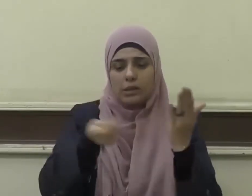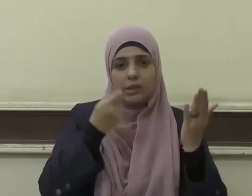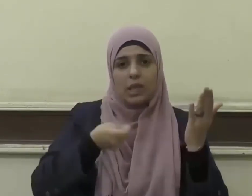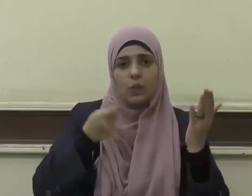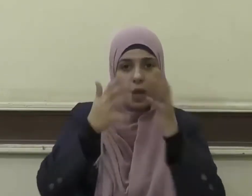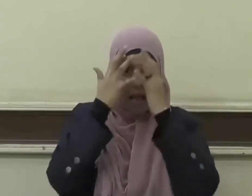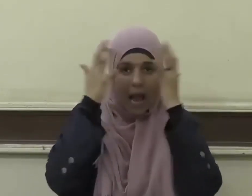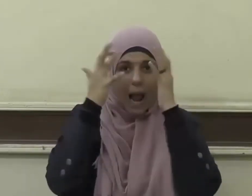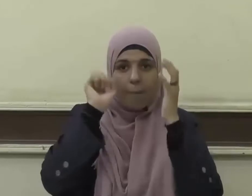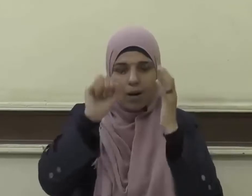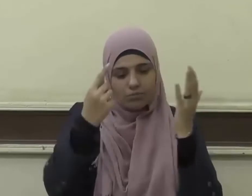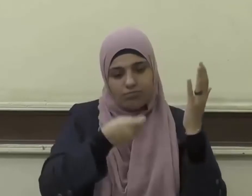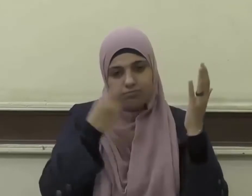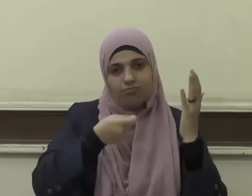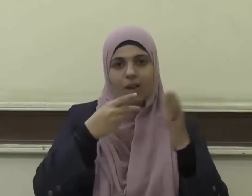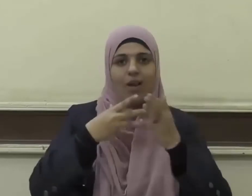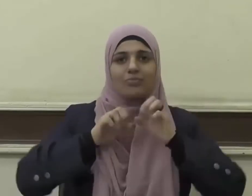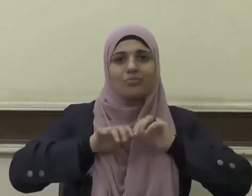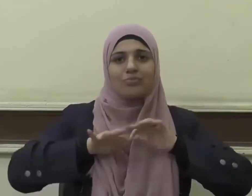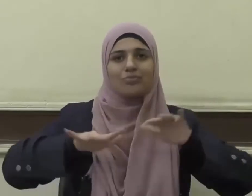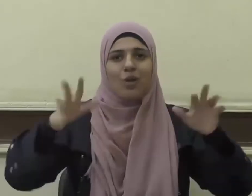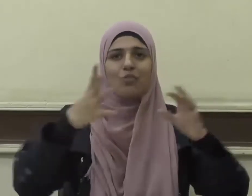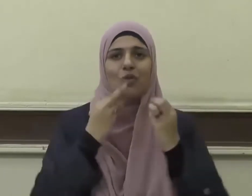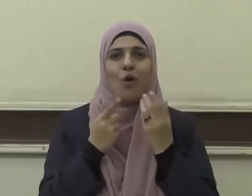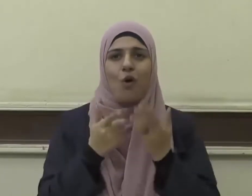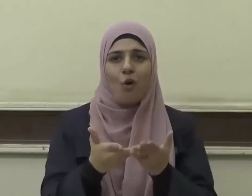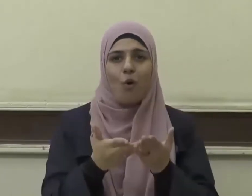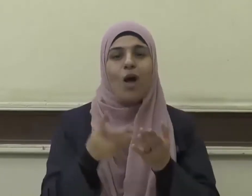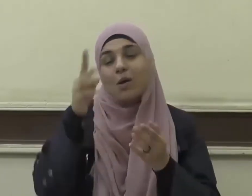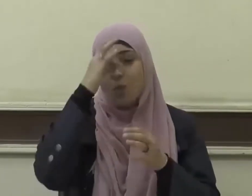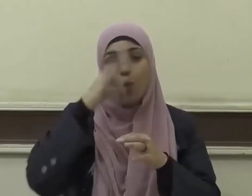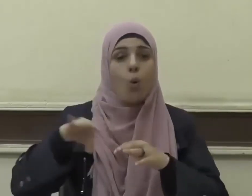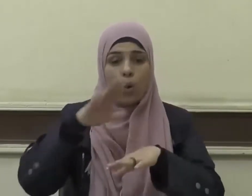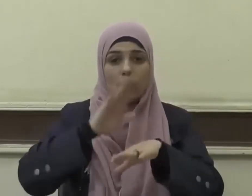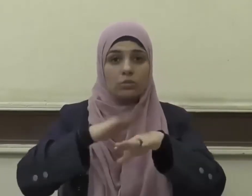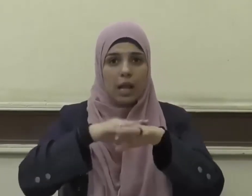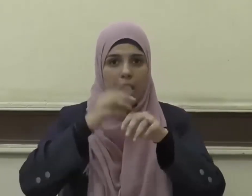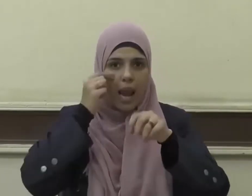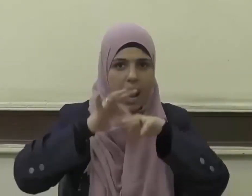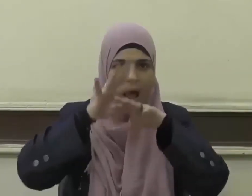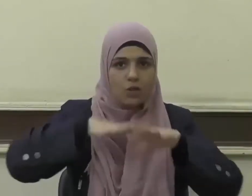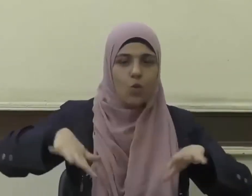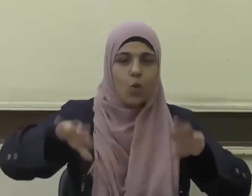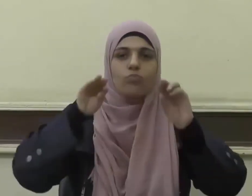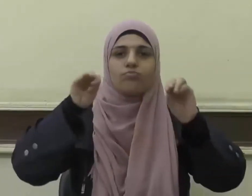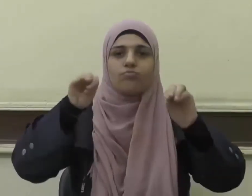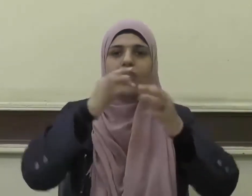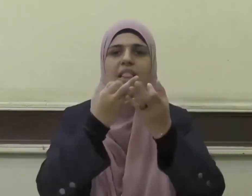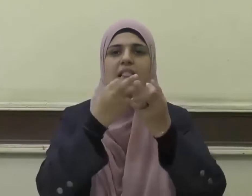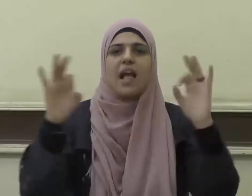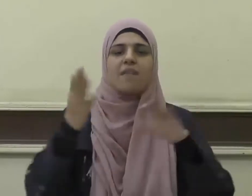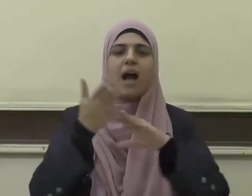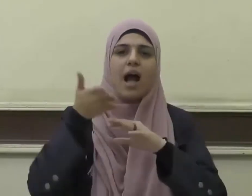ونقله وفي هذا تنبيه للناس كافة على بيان فضل العلم